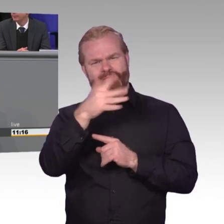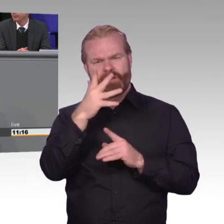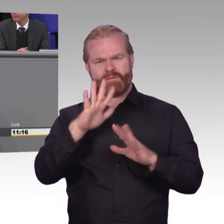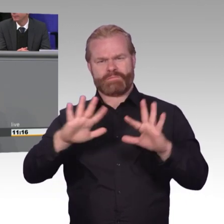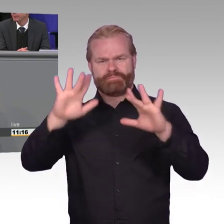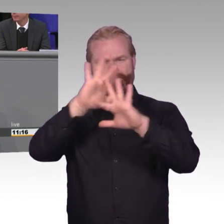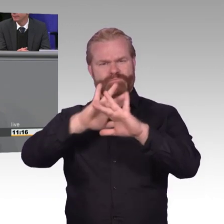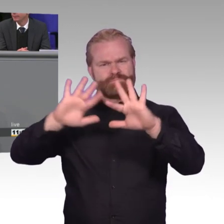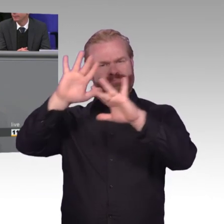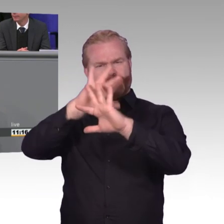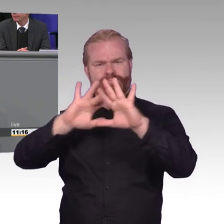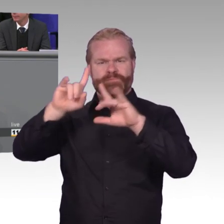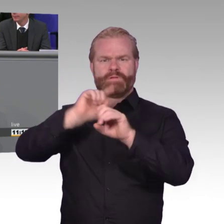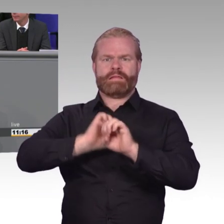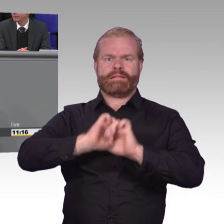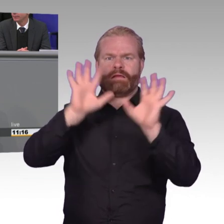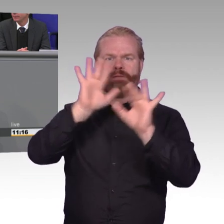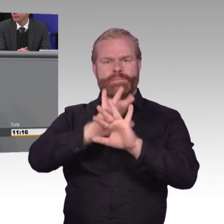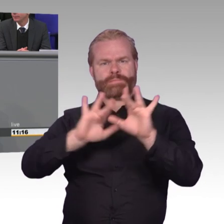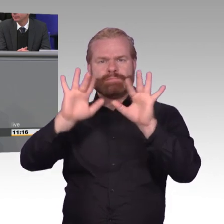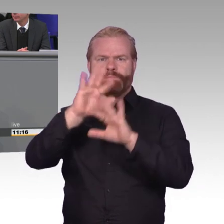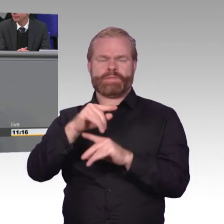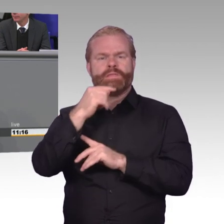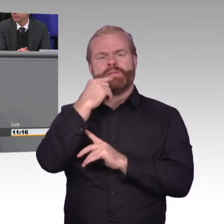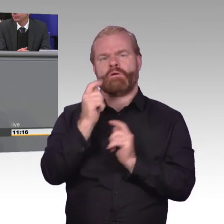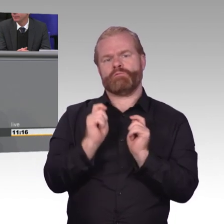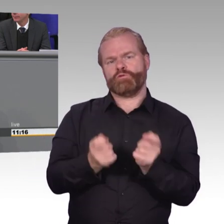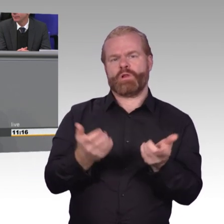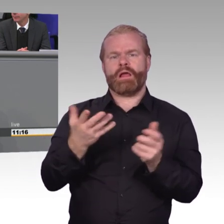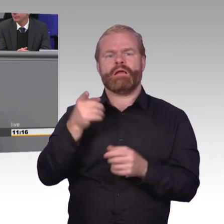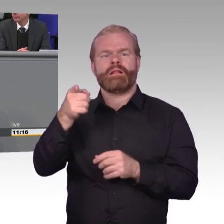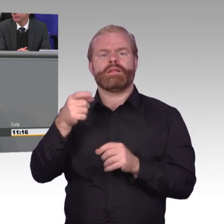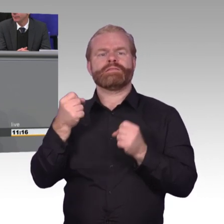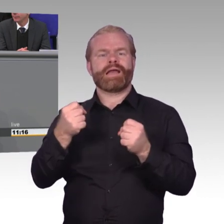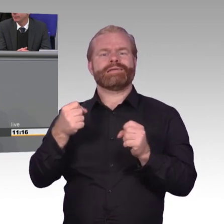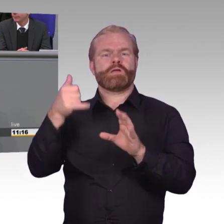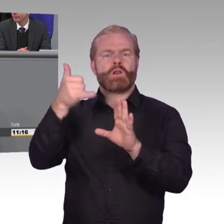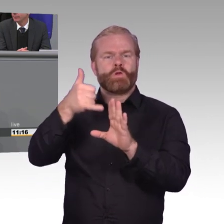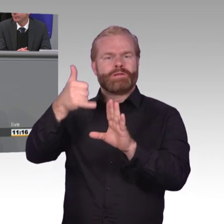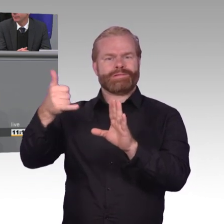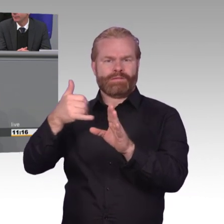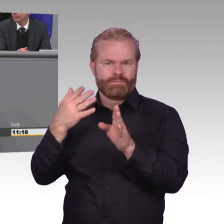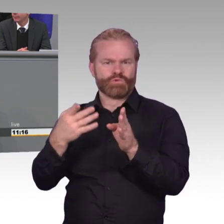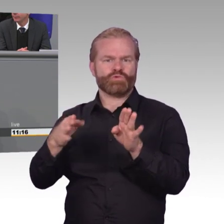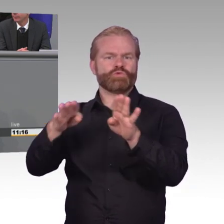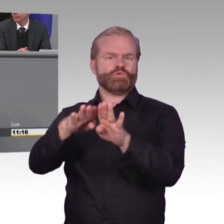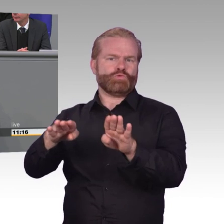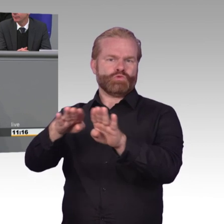Rechtsanspruch entstehen? Das alles ist aus meiner Sicht nicht nur diffus, sondern sieht vor allem nach zusätzlichem